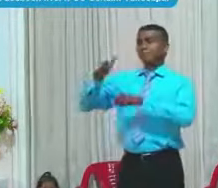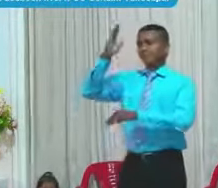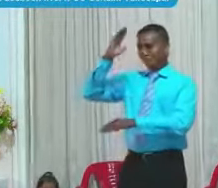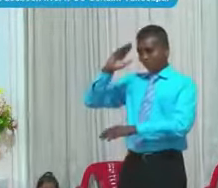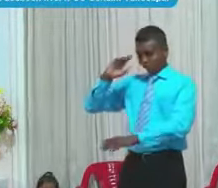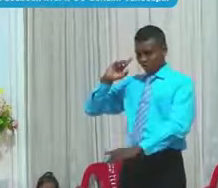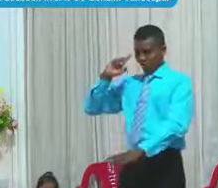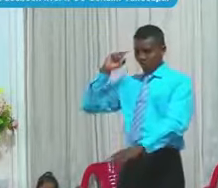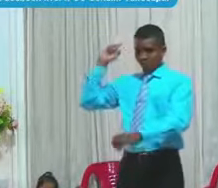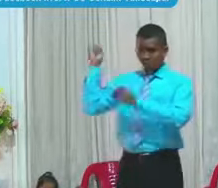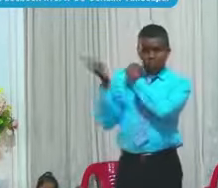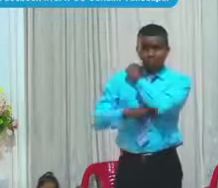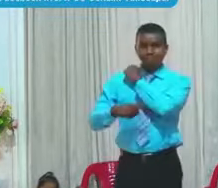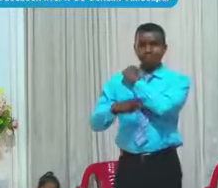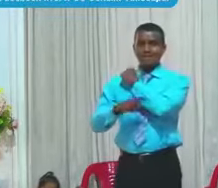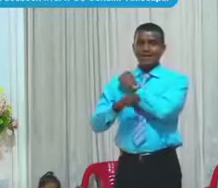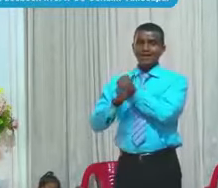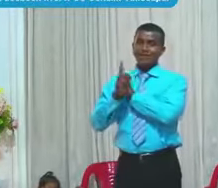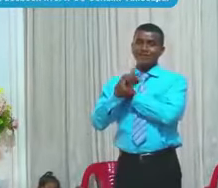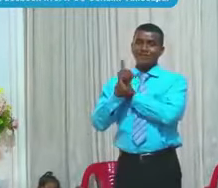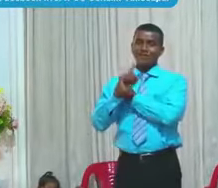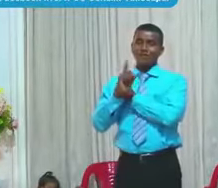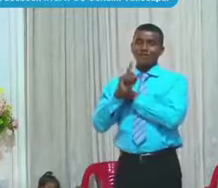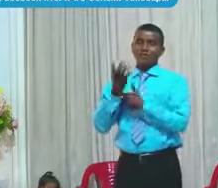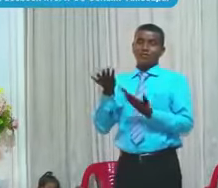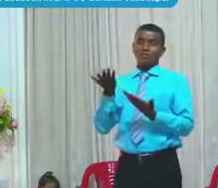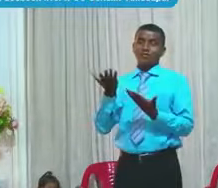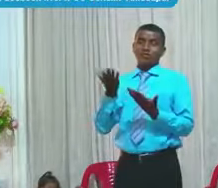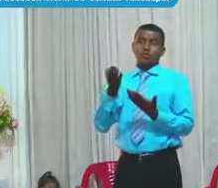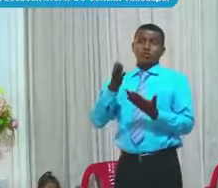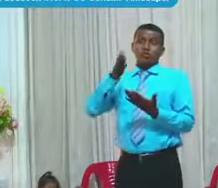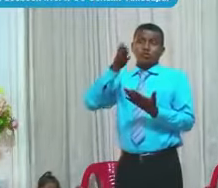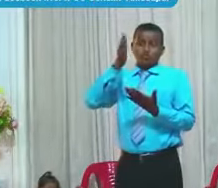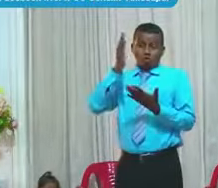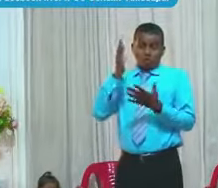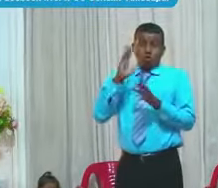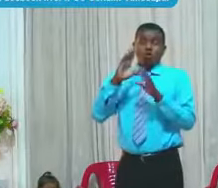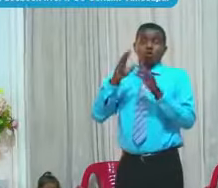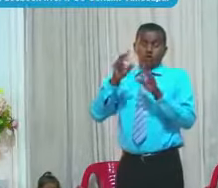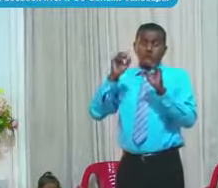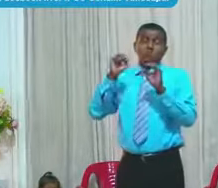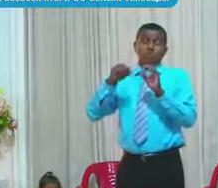Sin una No va a juzgar Al mundo Sin una Causa Justa